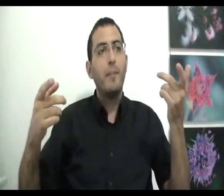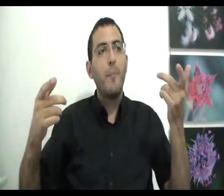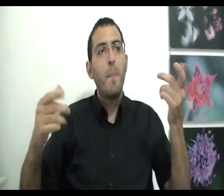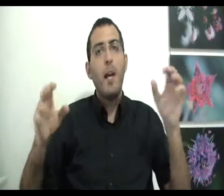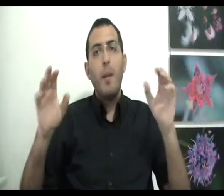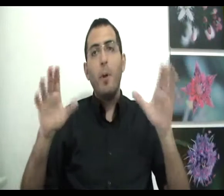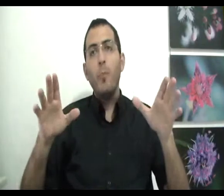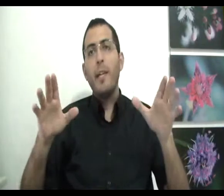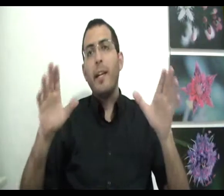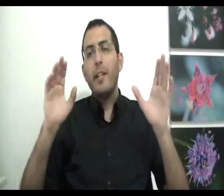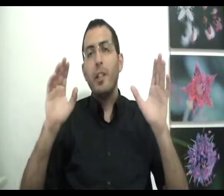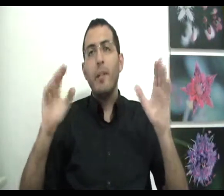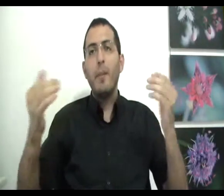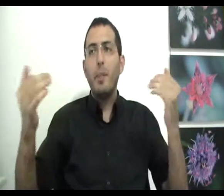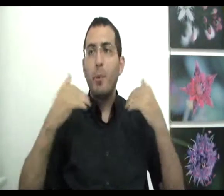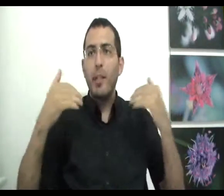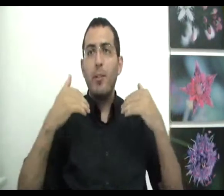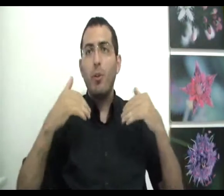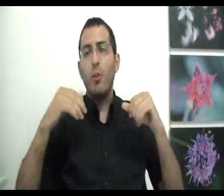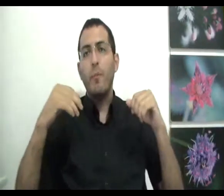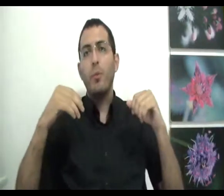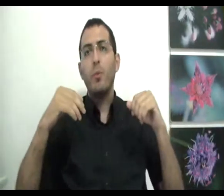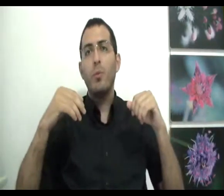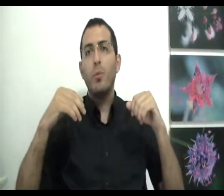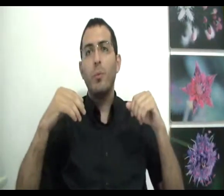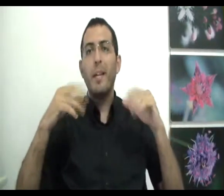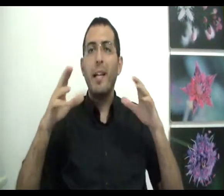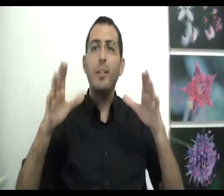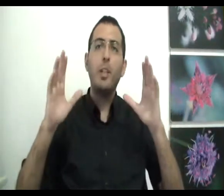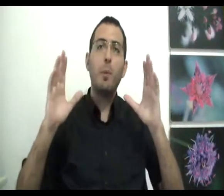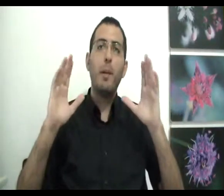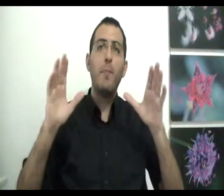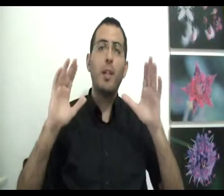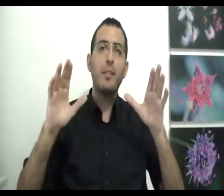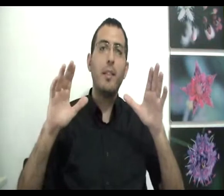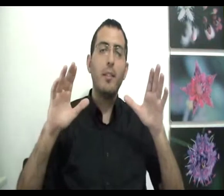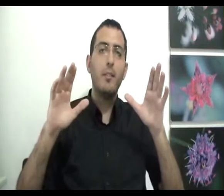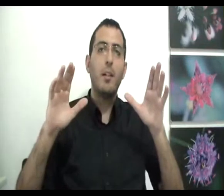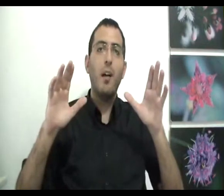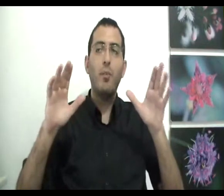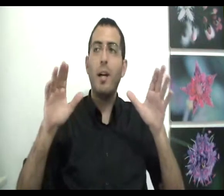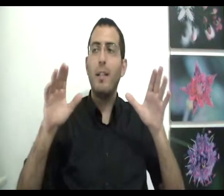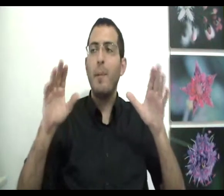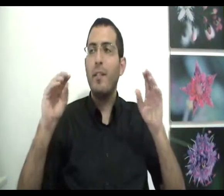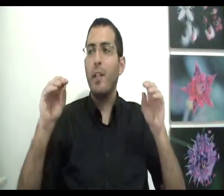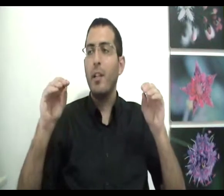בכל מקרה כאשר בנאדם מתפונן אל תוכו הוא מגלה שיש פה בעיה מאוד רצינית עבור האדם להבין